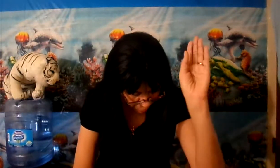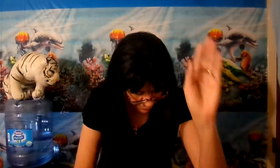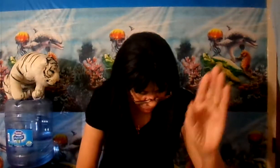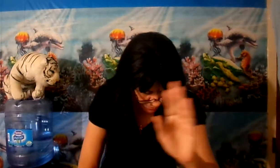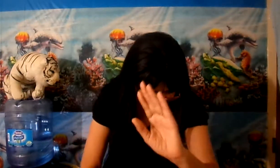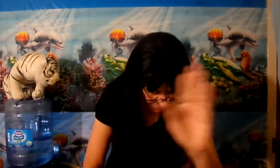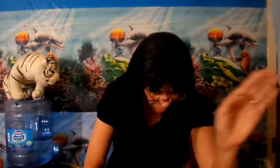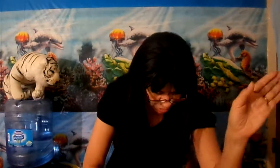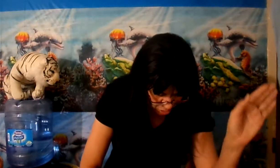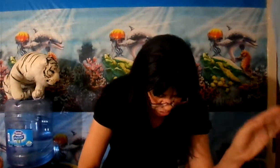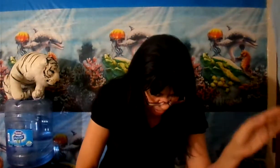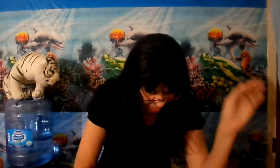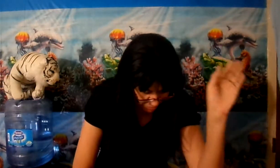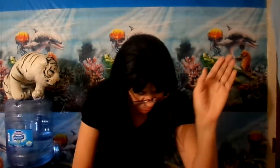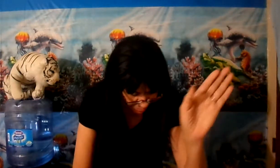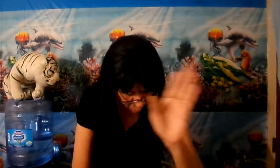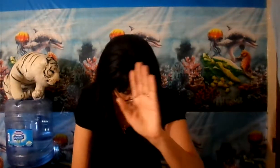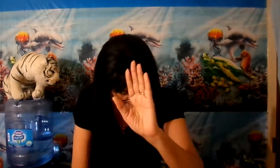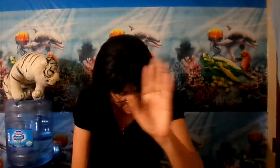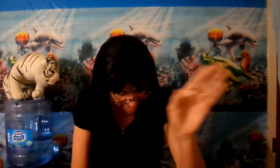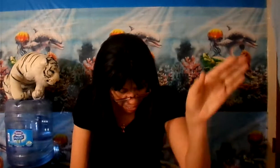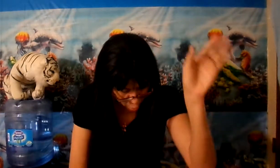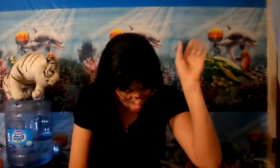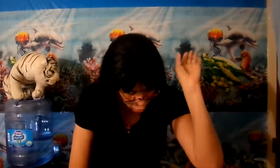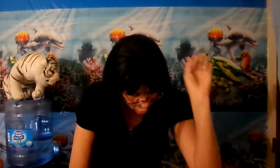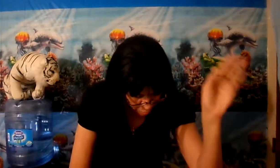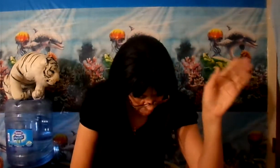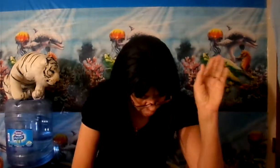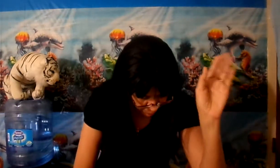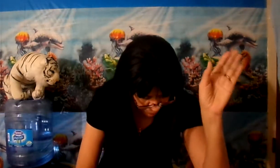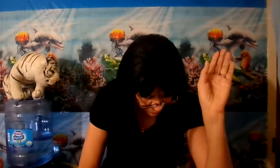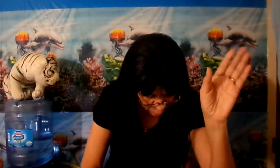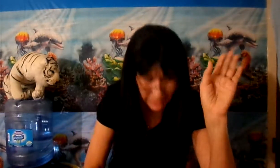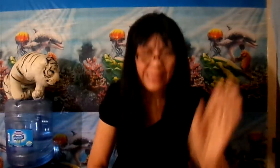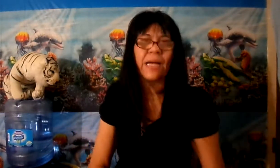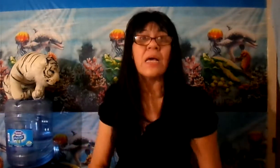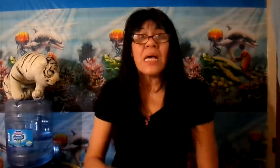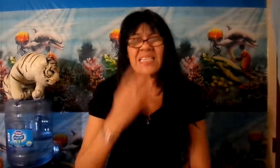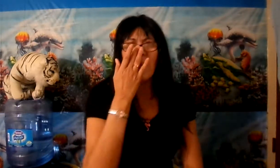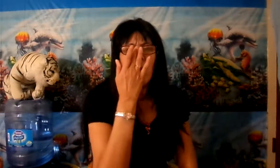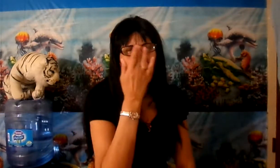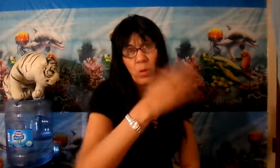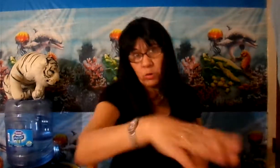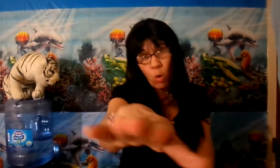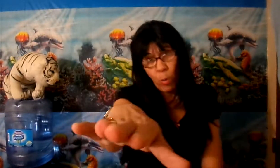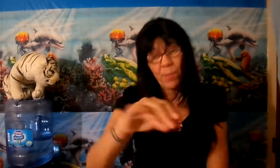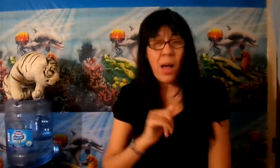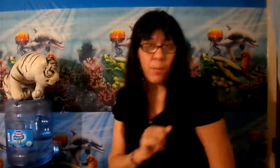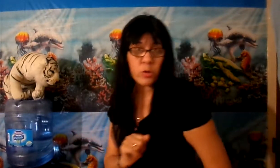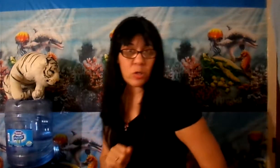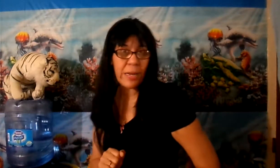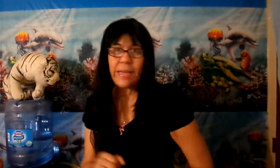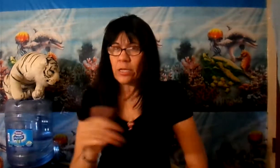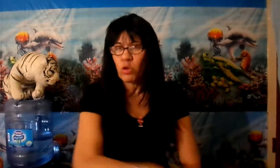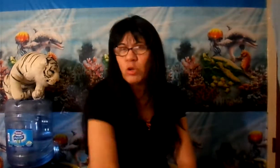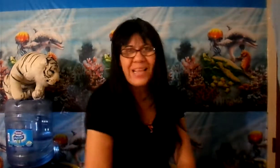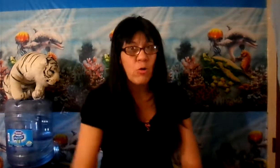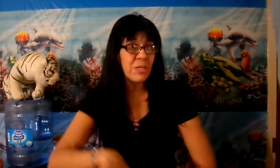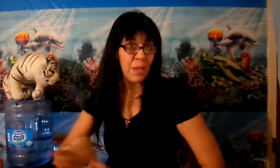humanidad estaría obsesiosa de fiestas, borracheras, glotonería, múltiples anhelos y carnales. Sabemos que cuando Obama puso la ley, todas estas cosas están